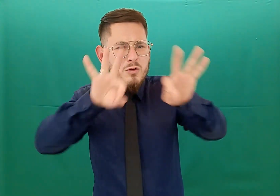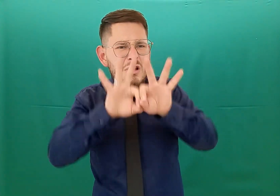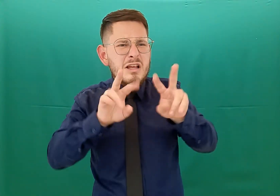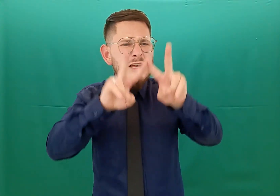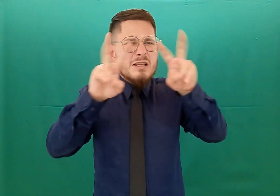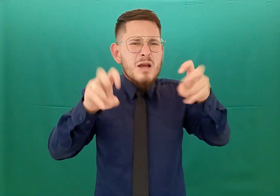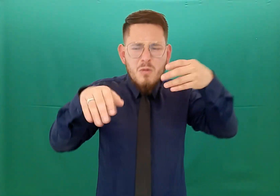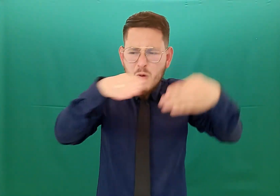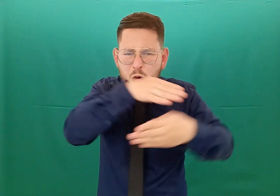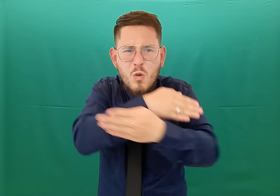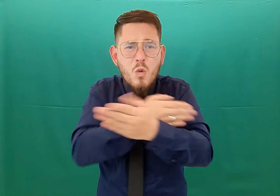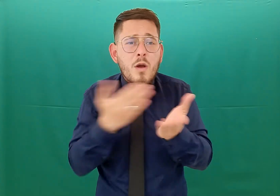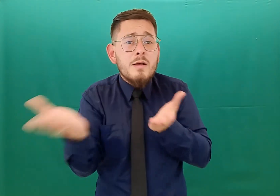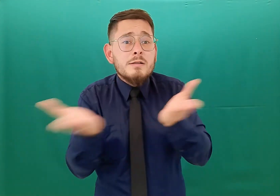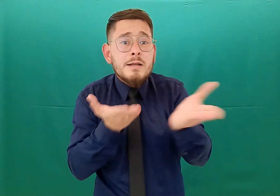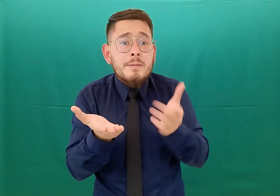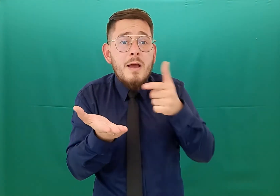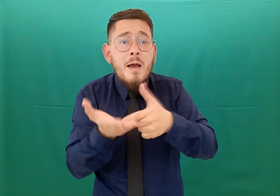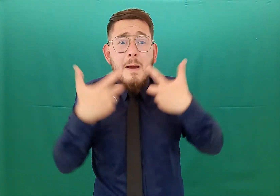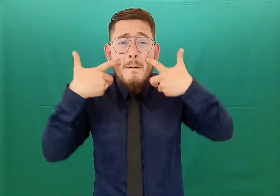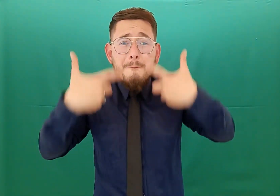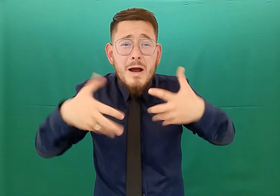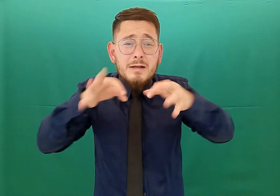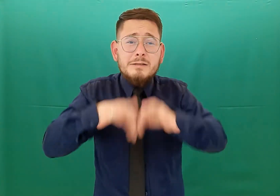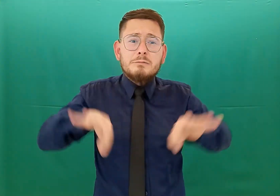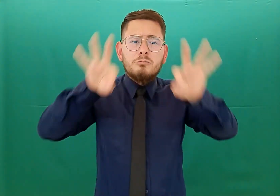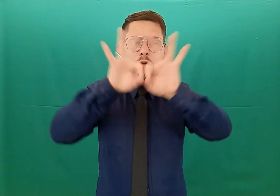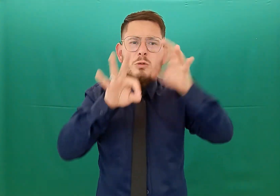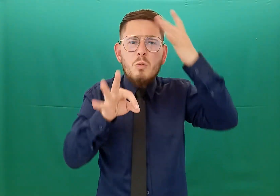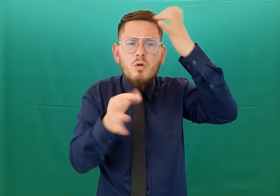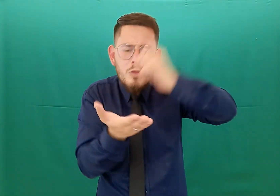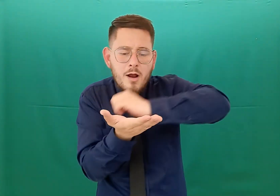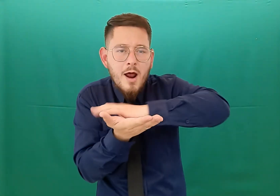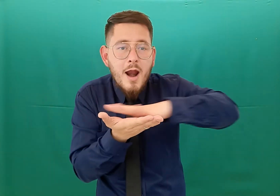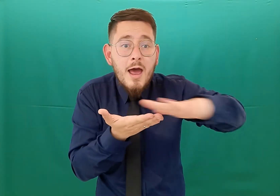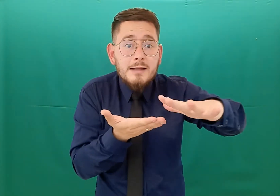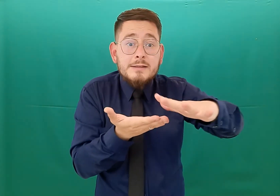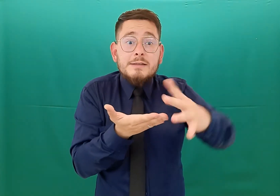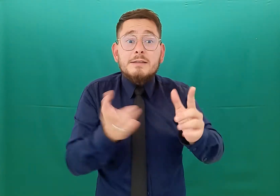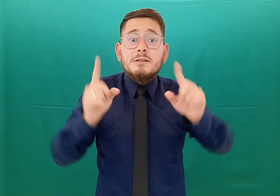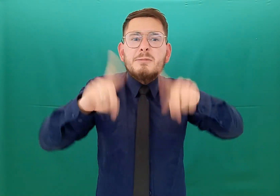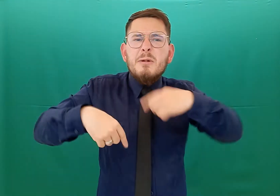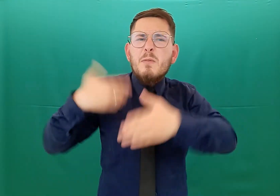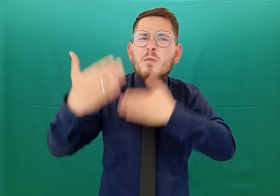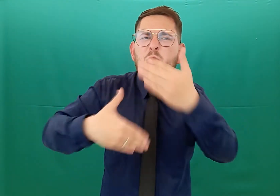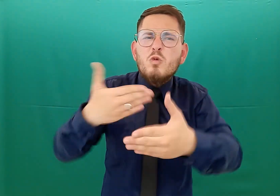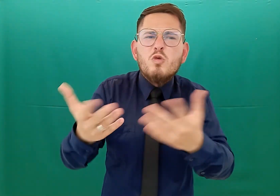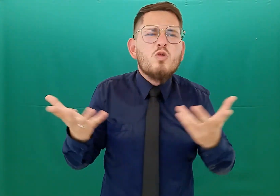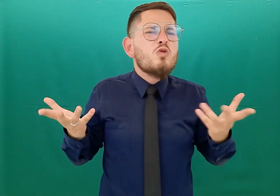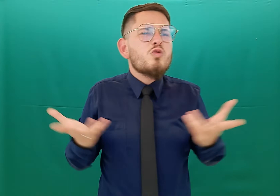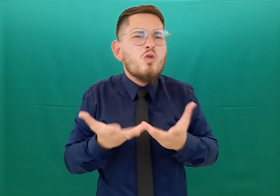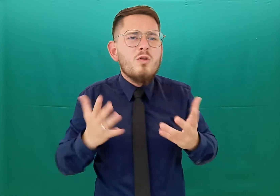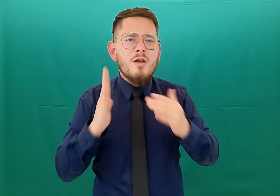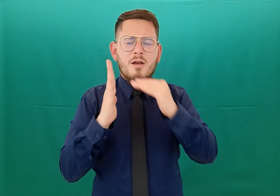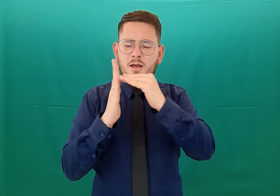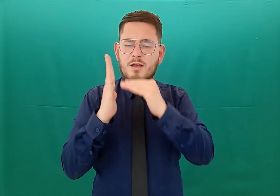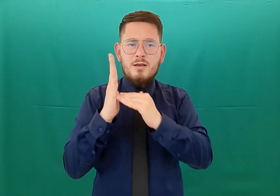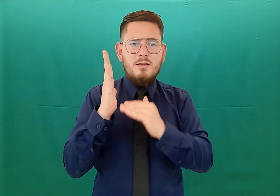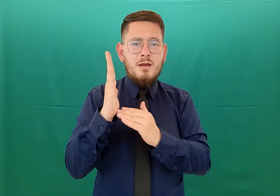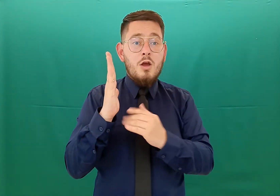importante servicio que es completamente gratuito y que se está adelantando en los sectores estratos 1, 2 y 3 y